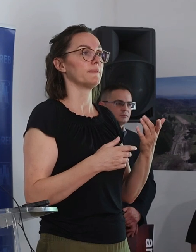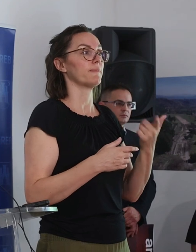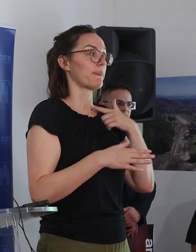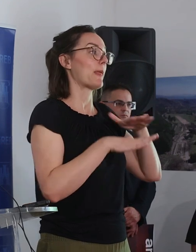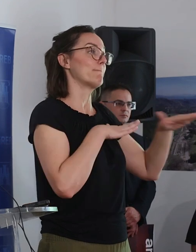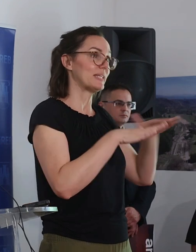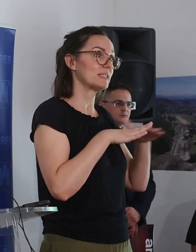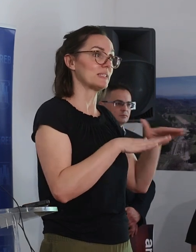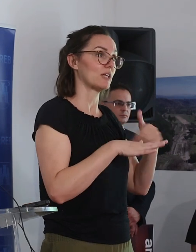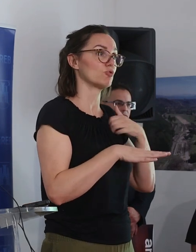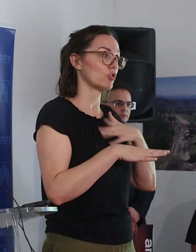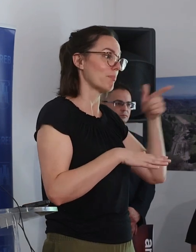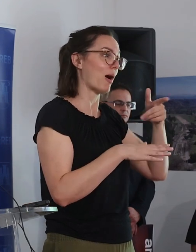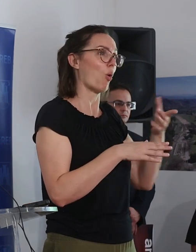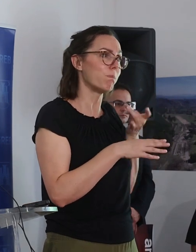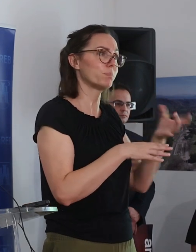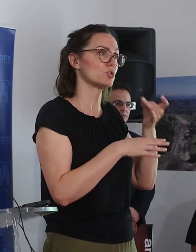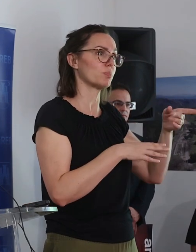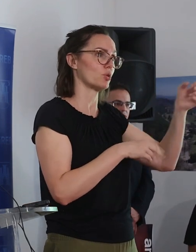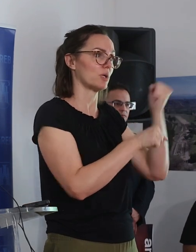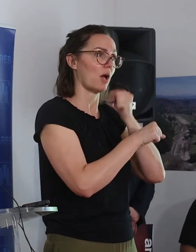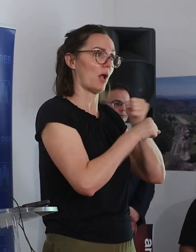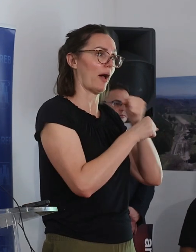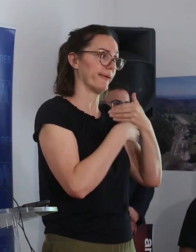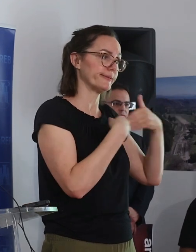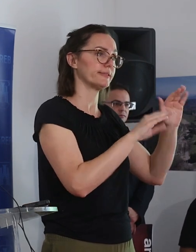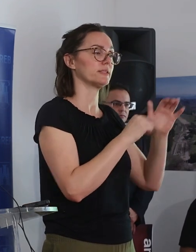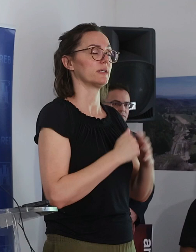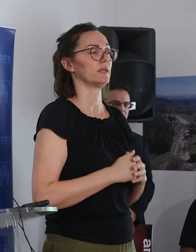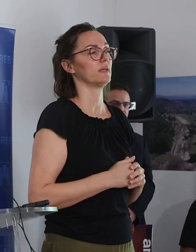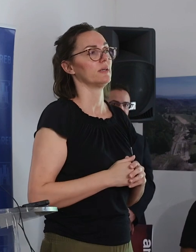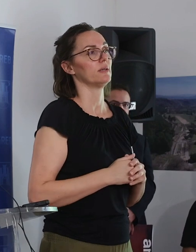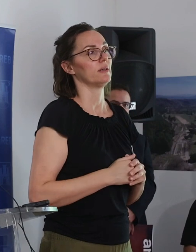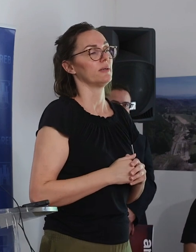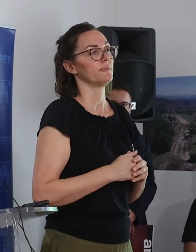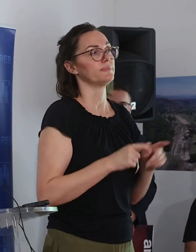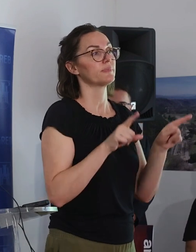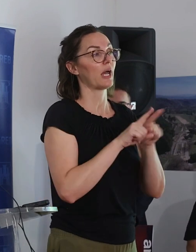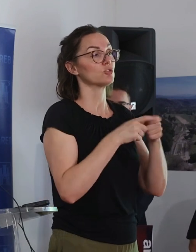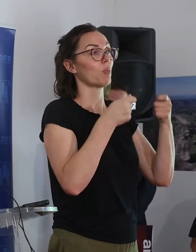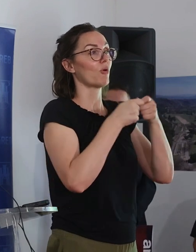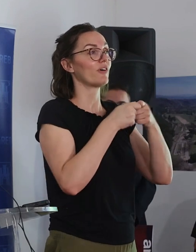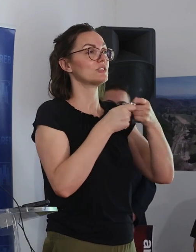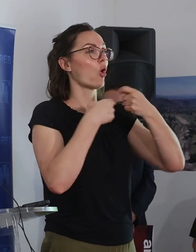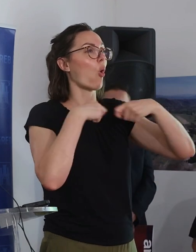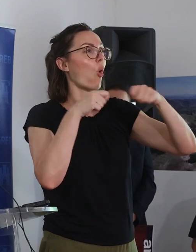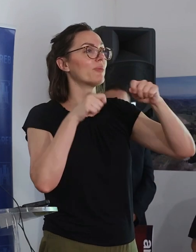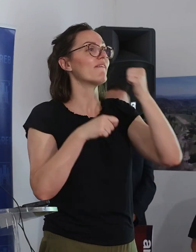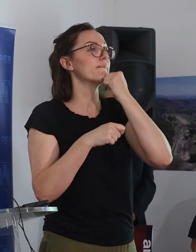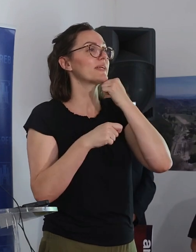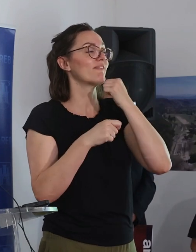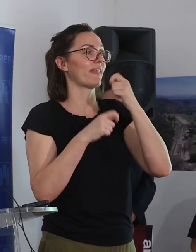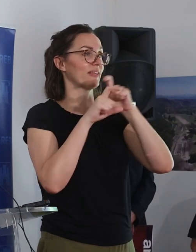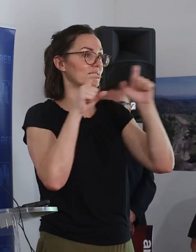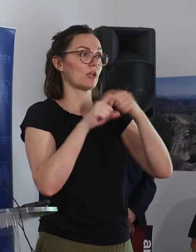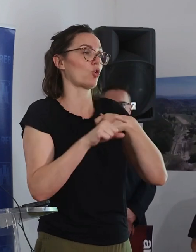ministarstvo da se ti radovi ubrzaju, a s druge strane kad govorimo o obnovi prijatnih zgrada to nije nadležnost grada